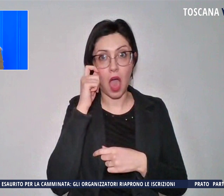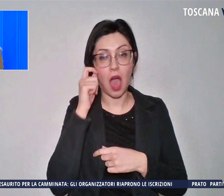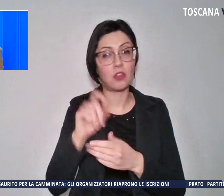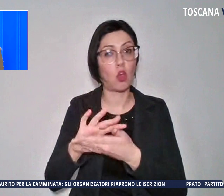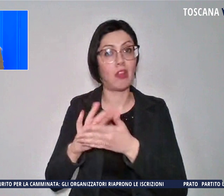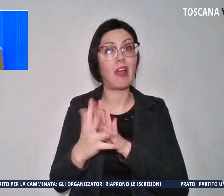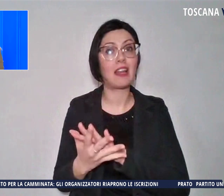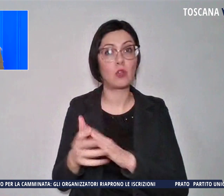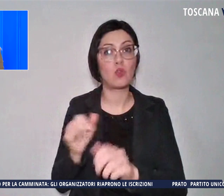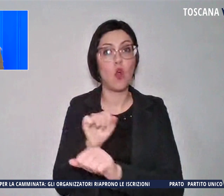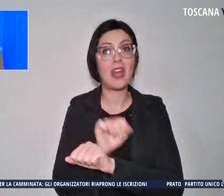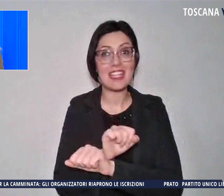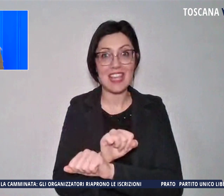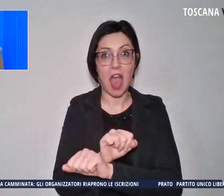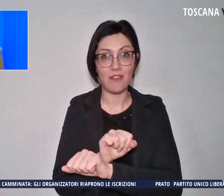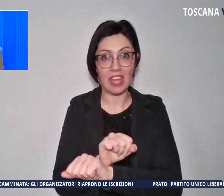in schiavitù.